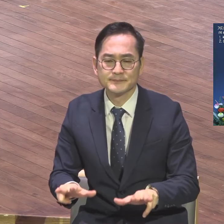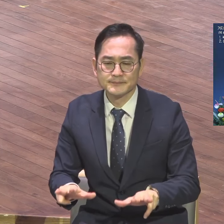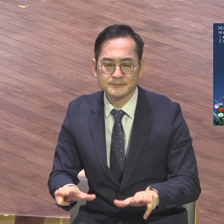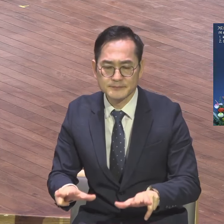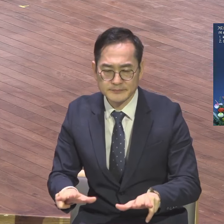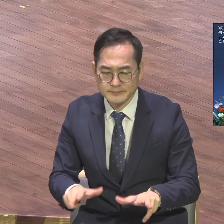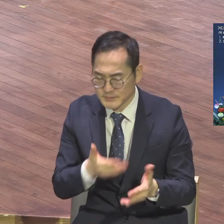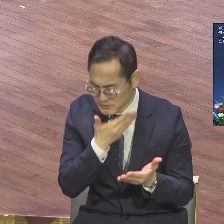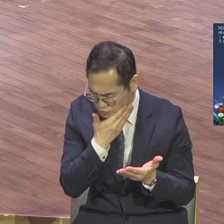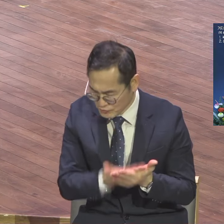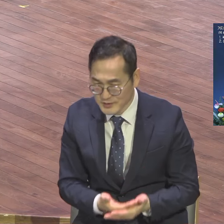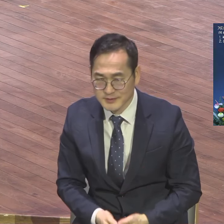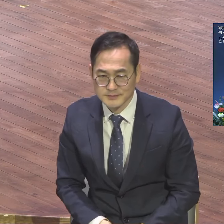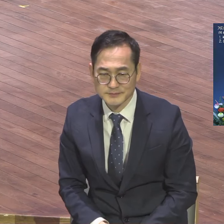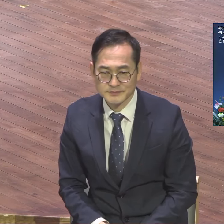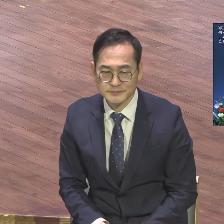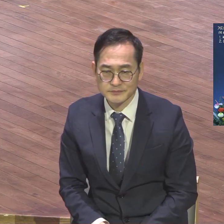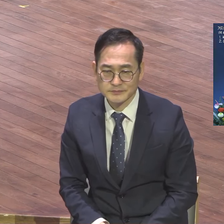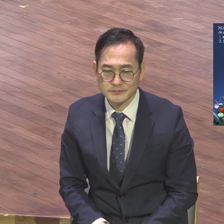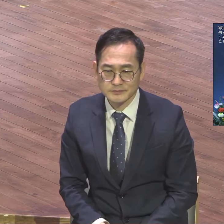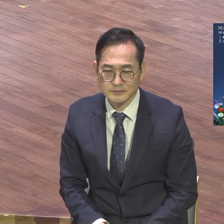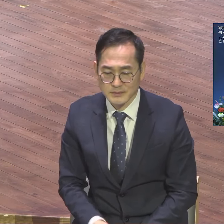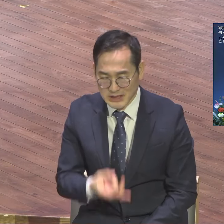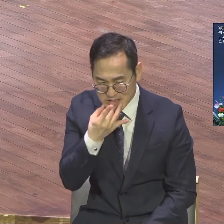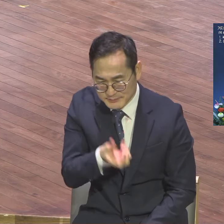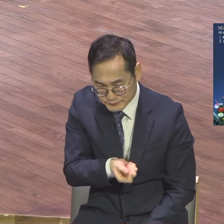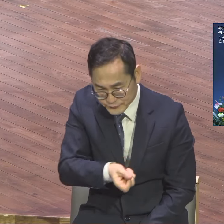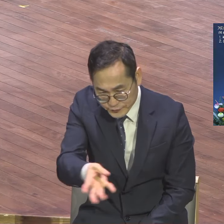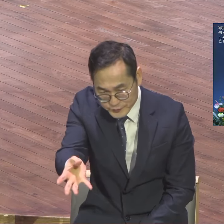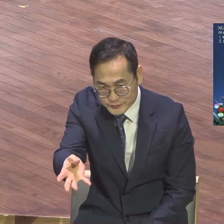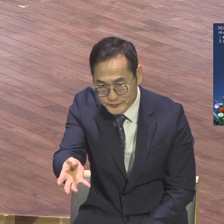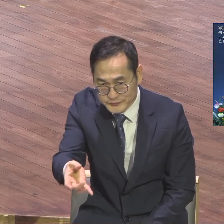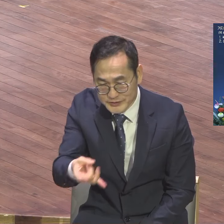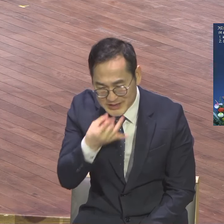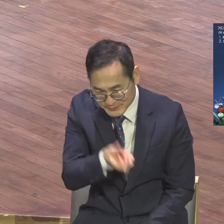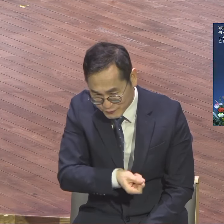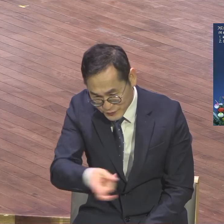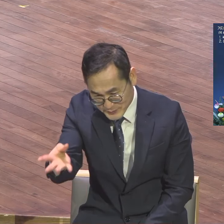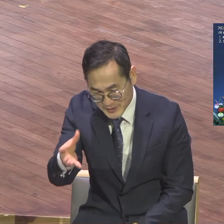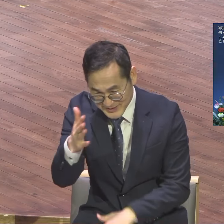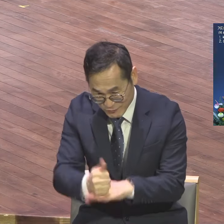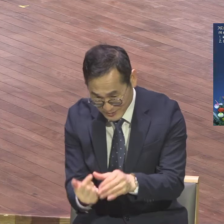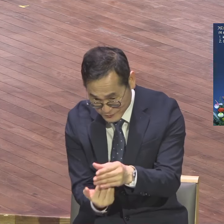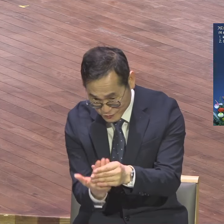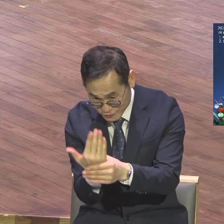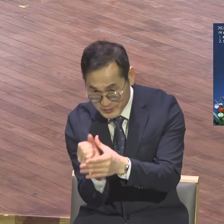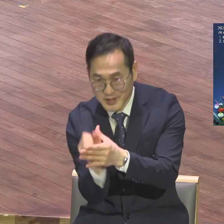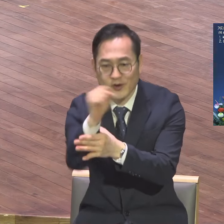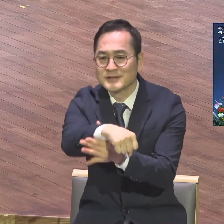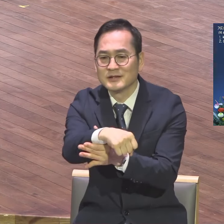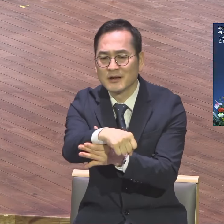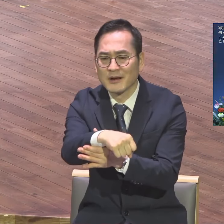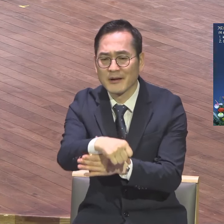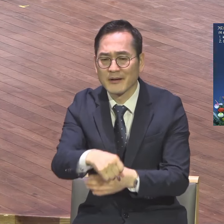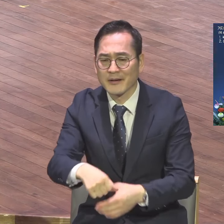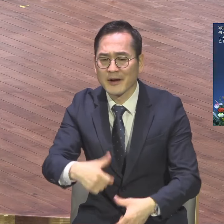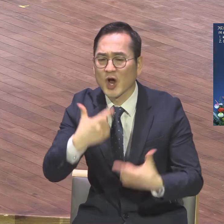시간이 중요합니다 뿌리면 분명히 그 결제를 맺게 될 것이다 이런 유명한 말이 있습니다 시도해 보지